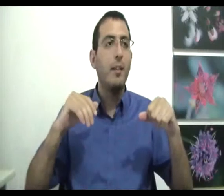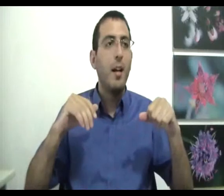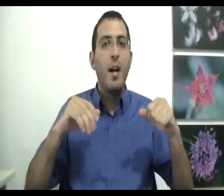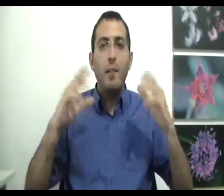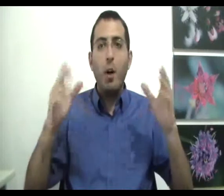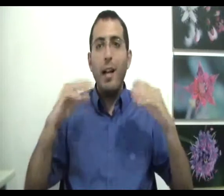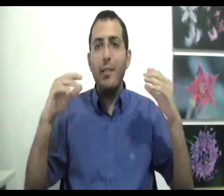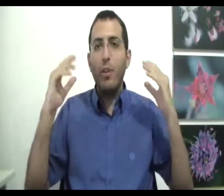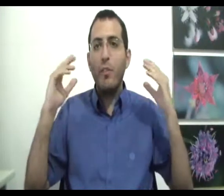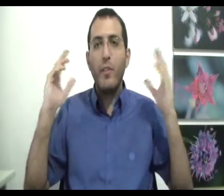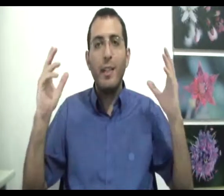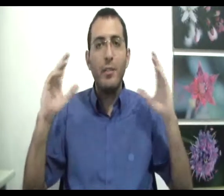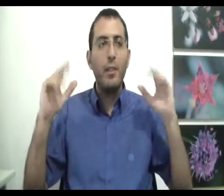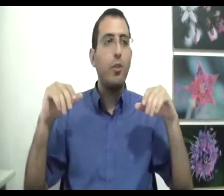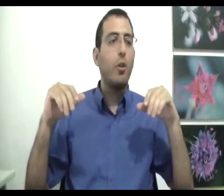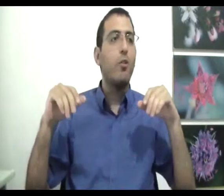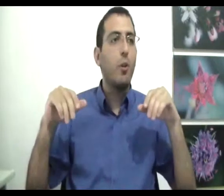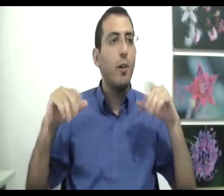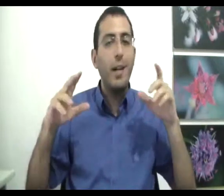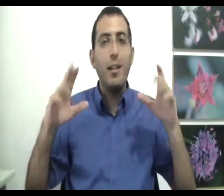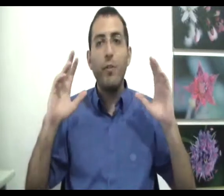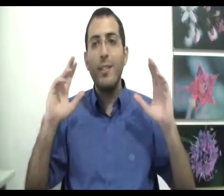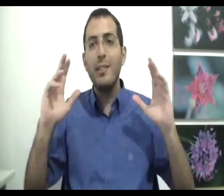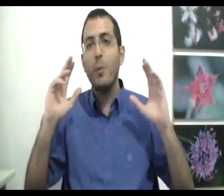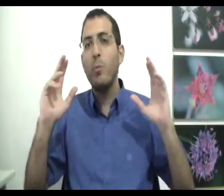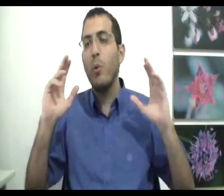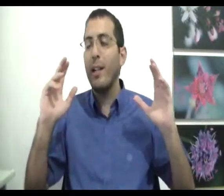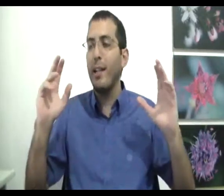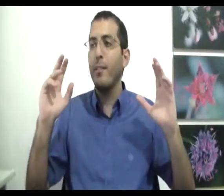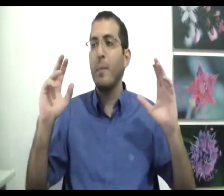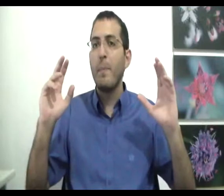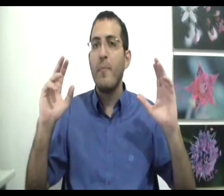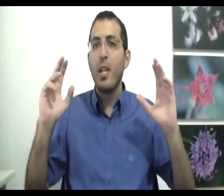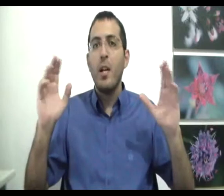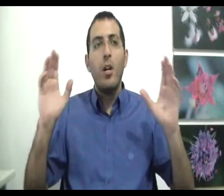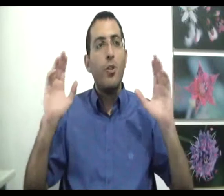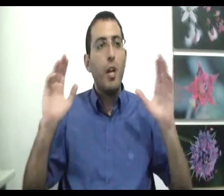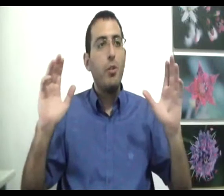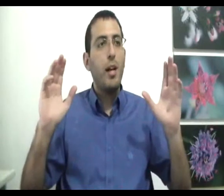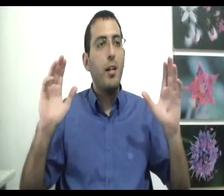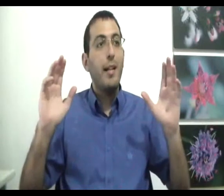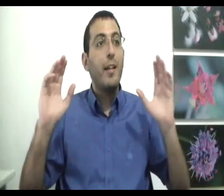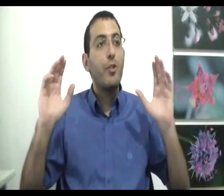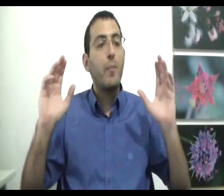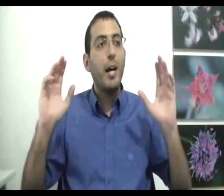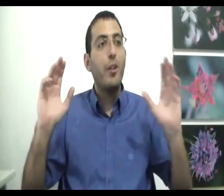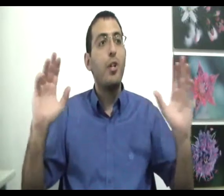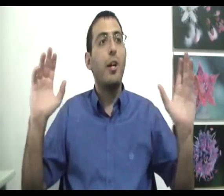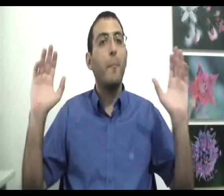וכל אחד יש לו את הפנטזיה ואת השגונות שלו אבל יש פנטזיה מאוד מיוחדת שיש אותה לאנשים עשירים